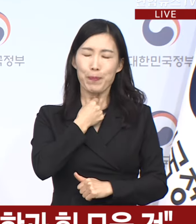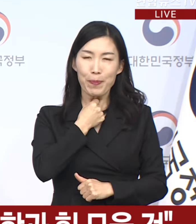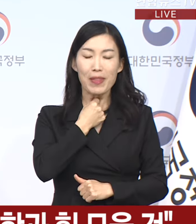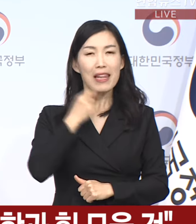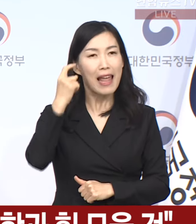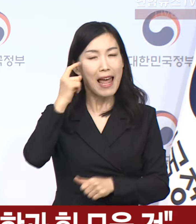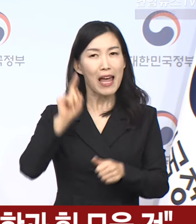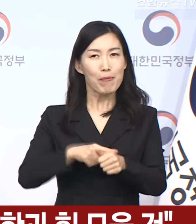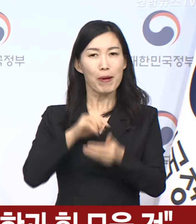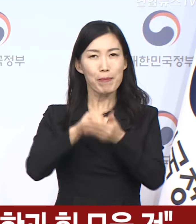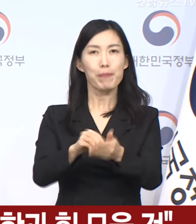다시 한번 생각해 주시기 바랍니다.